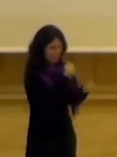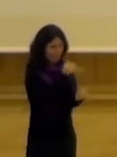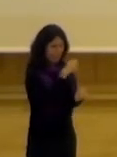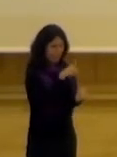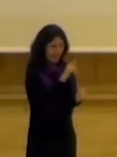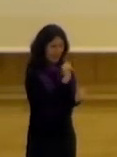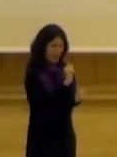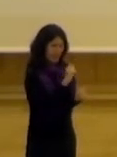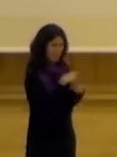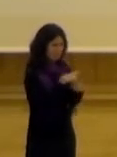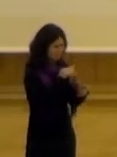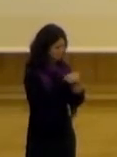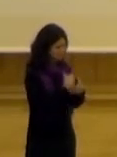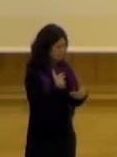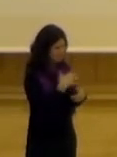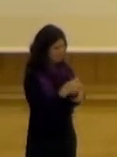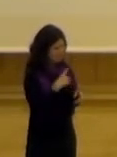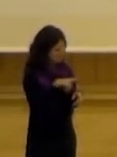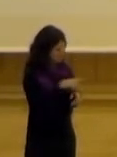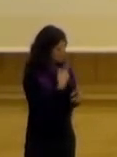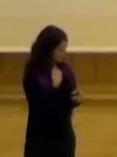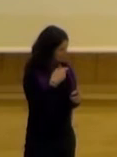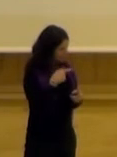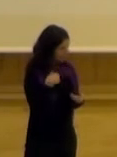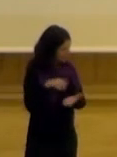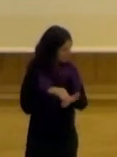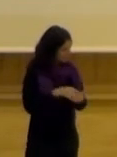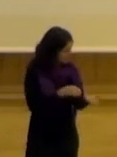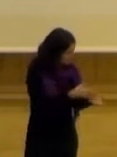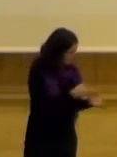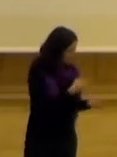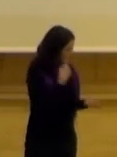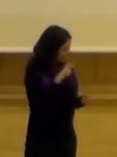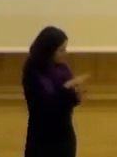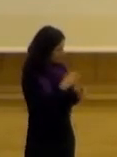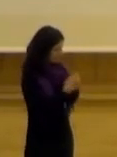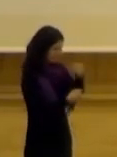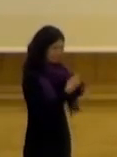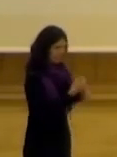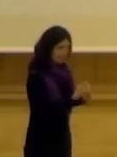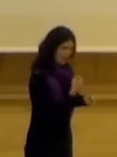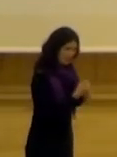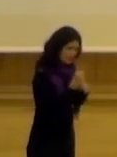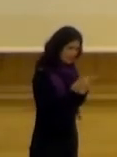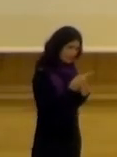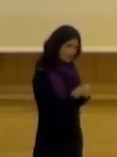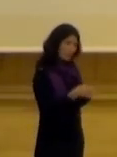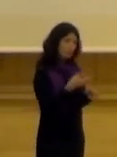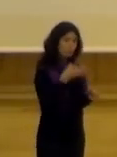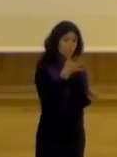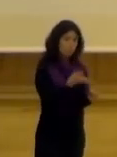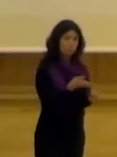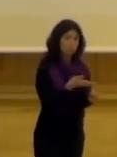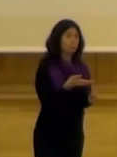diferentes por parte del ayuntamiento en cuanto así han querido en cuenta el trabajo de salud y algo o no porque bueno